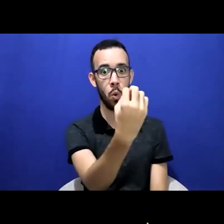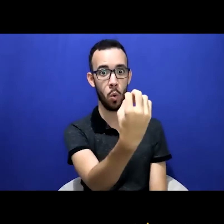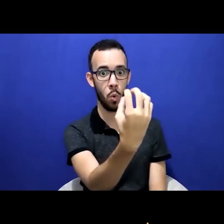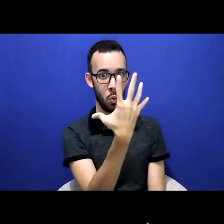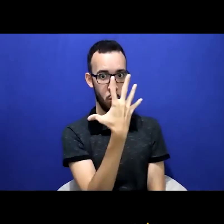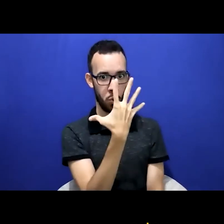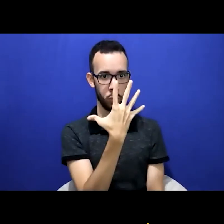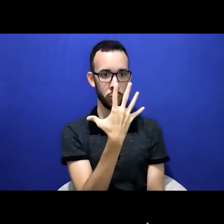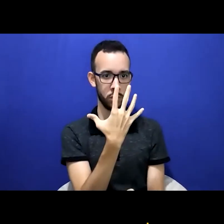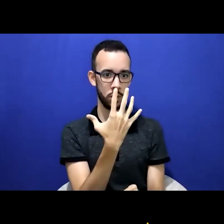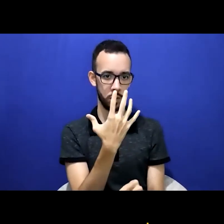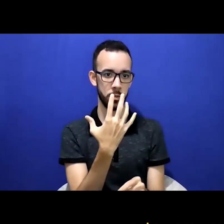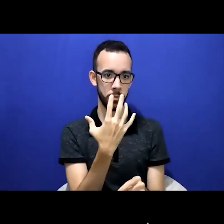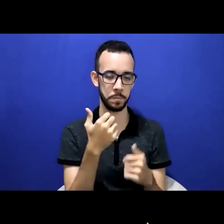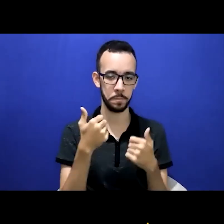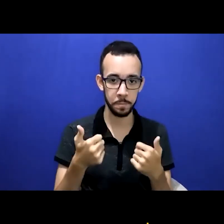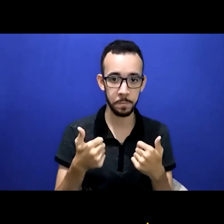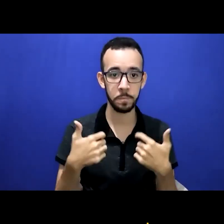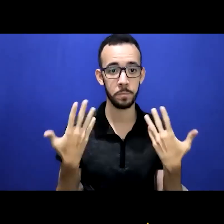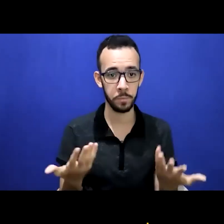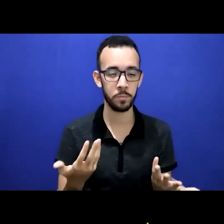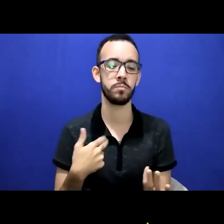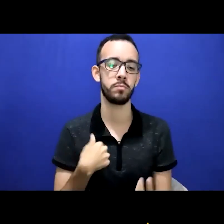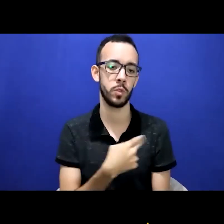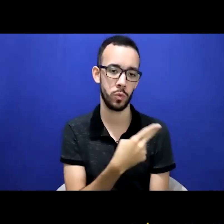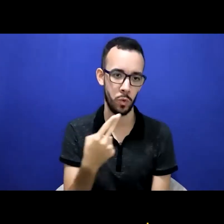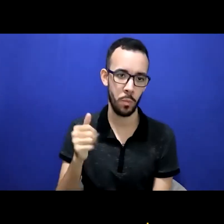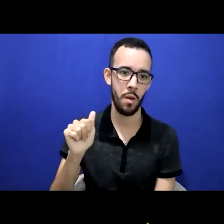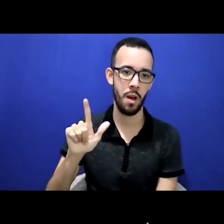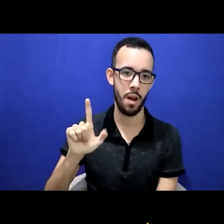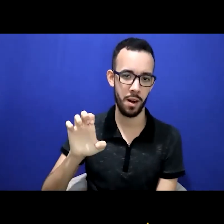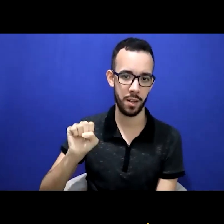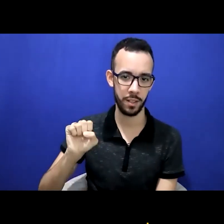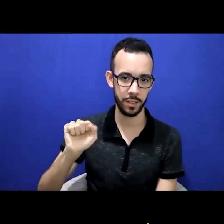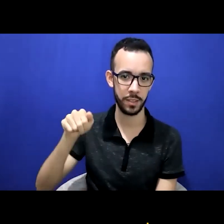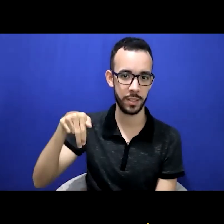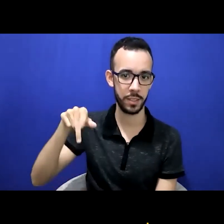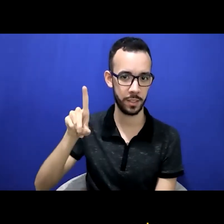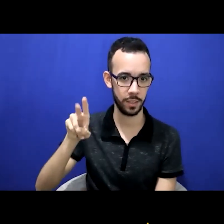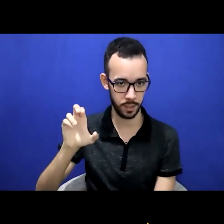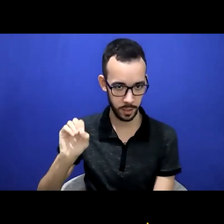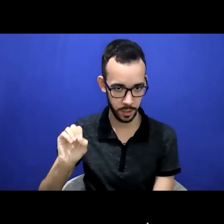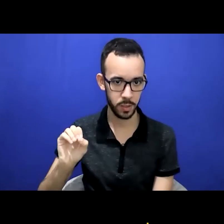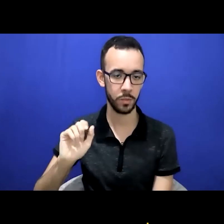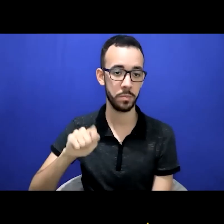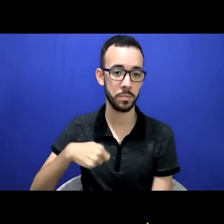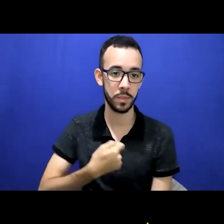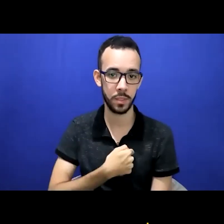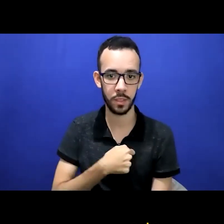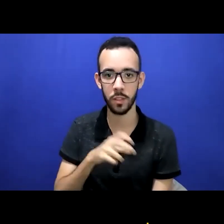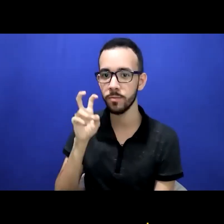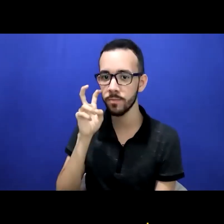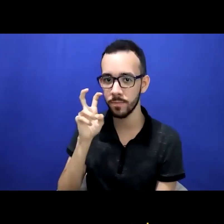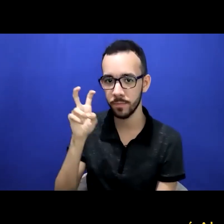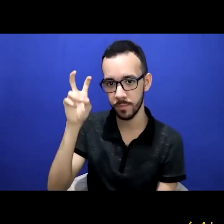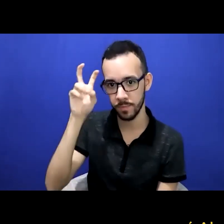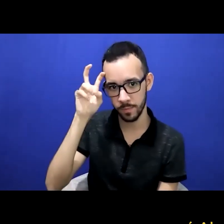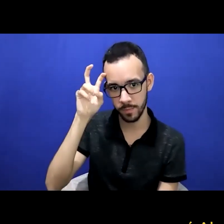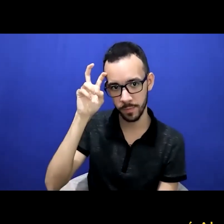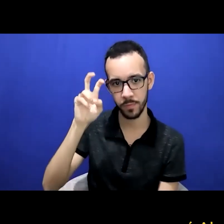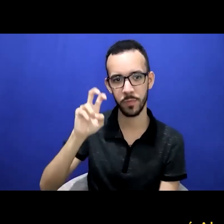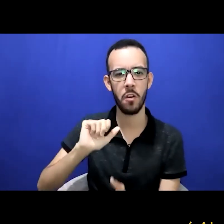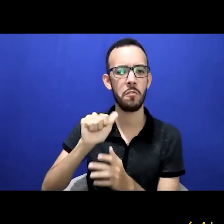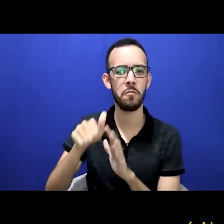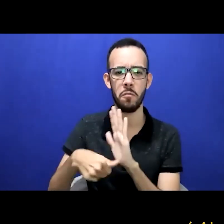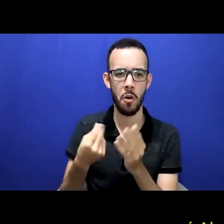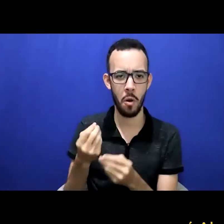fundo azul e com uma luz que me ilumina aqui de frente. Meu nome